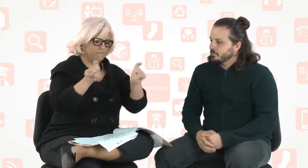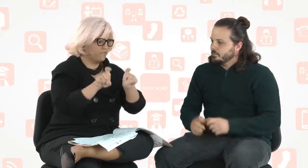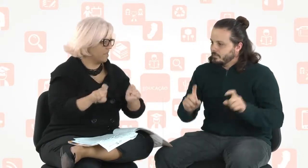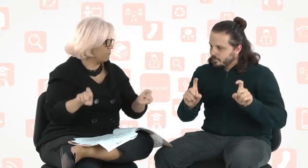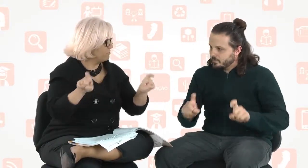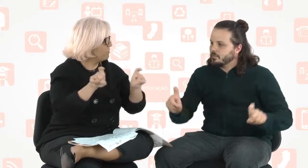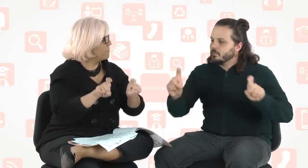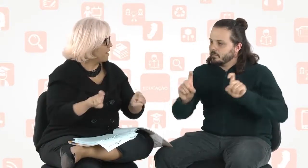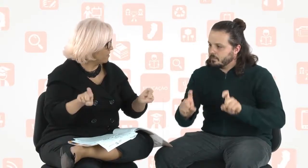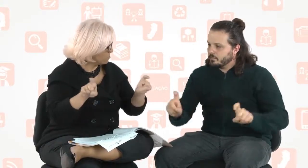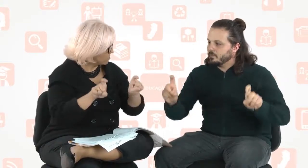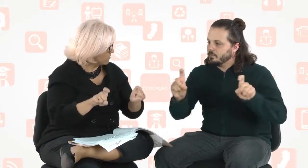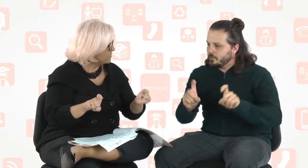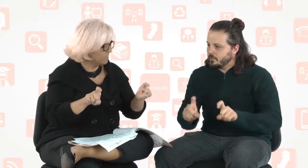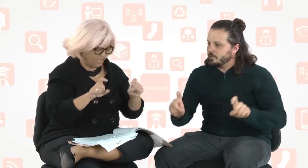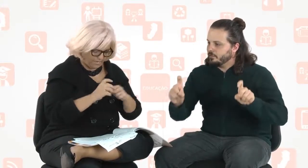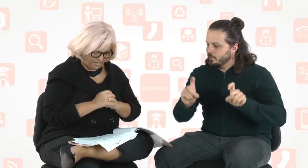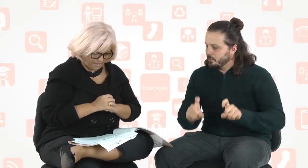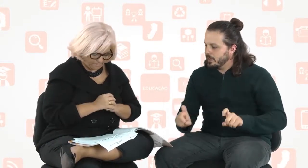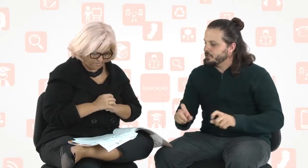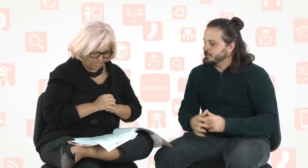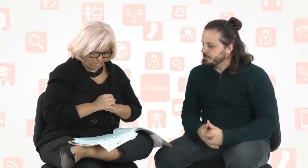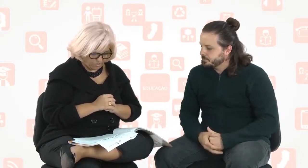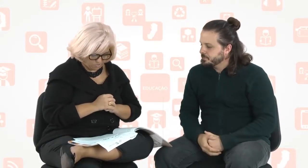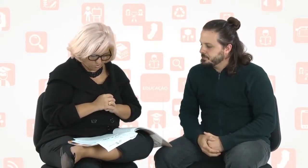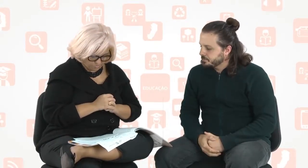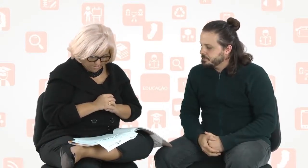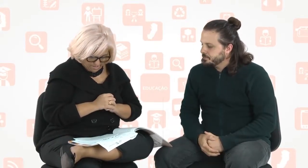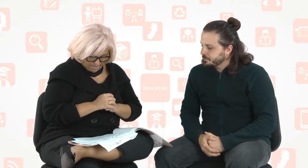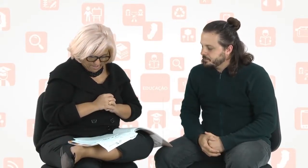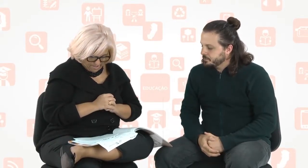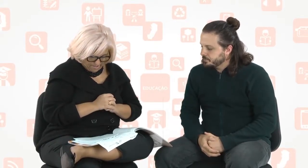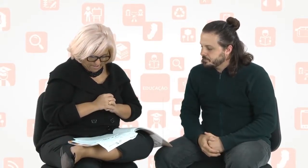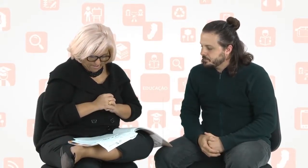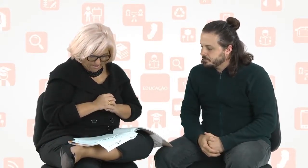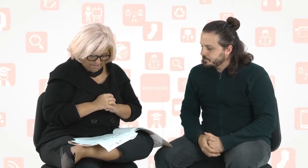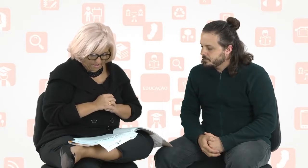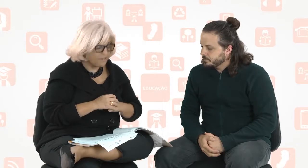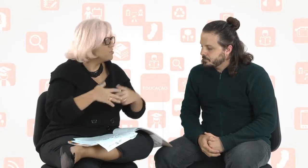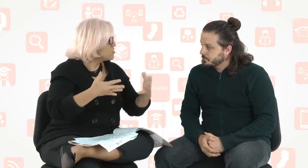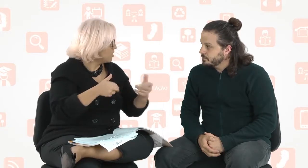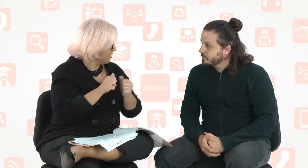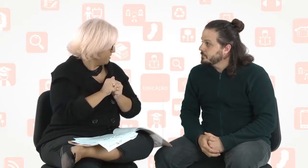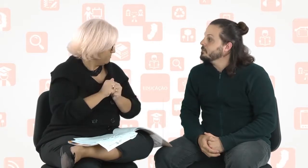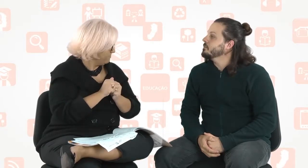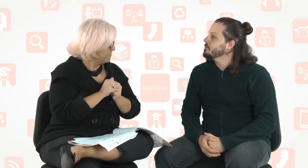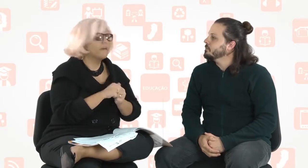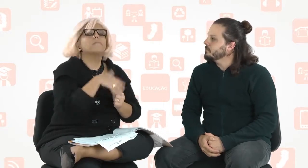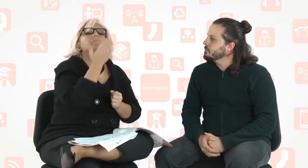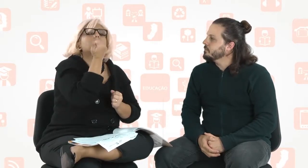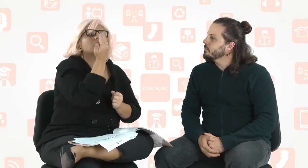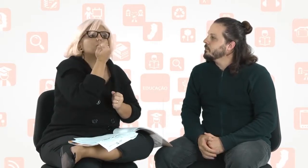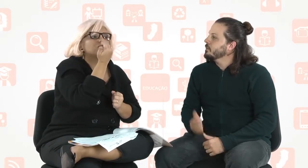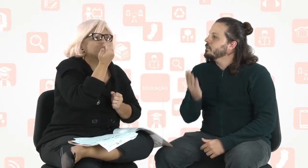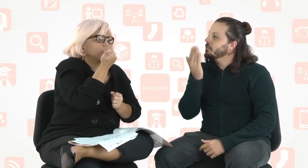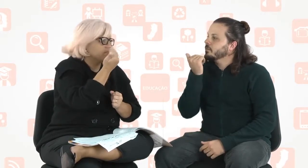Sala de informática. Informática. Isso. A cantina, né? Cantina.